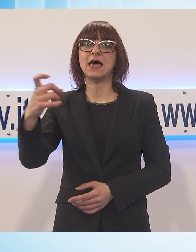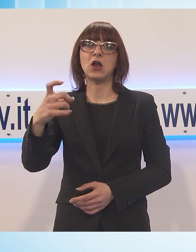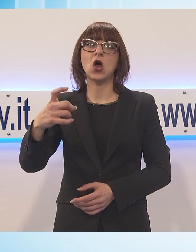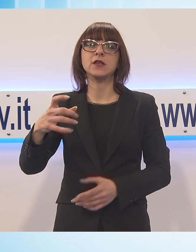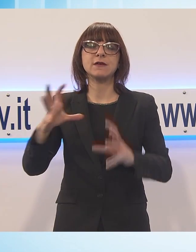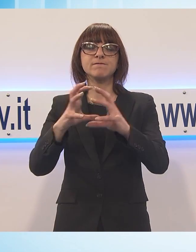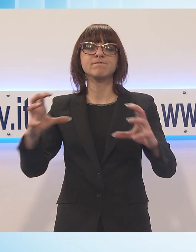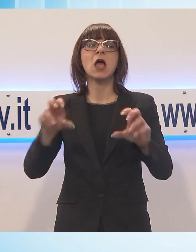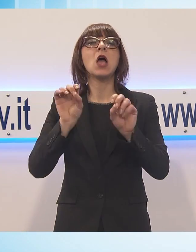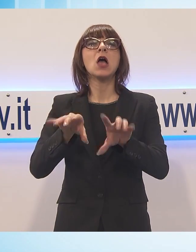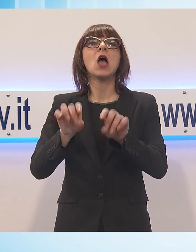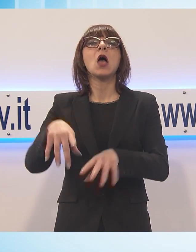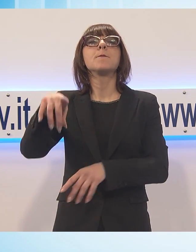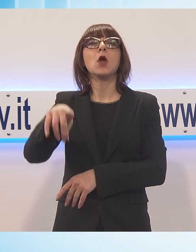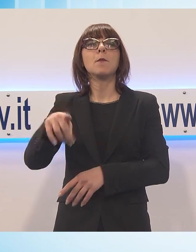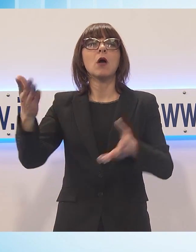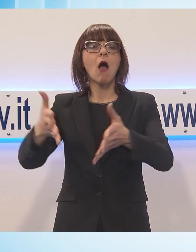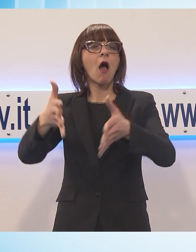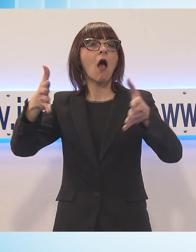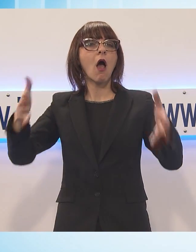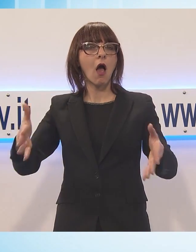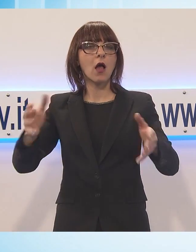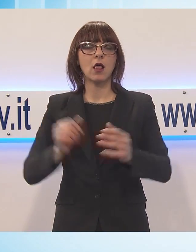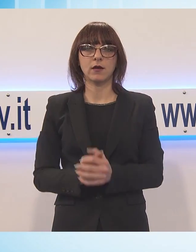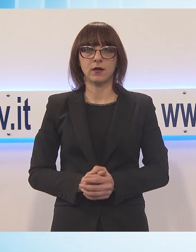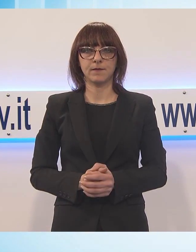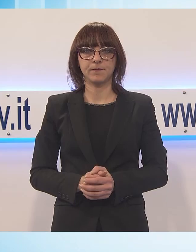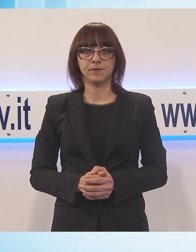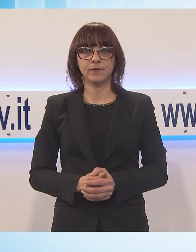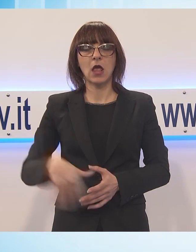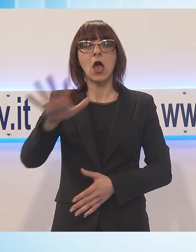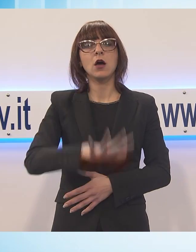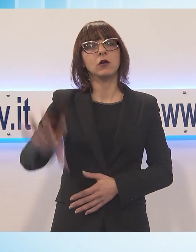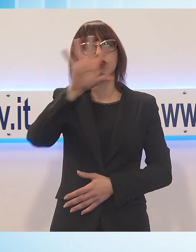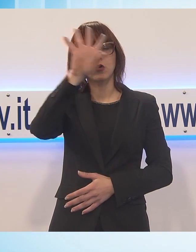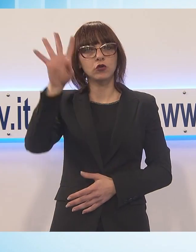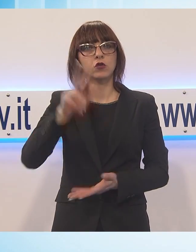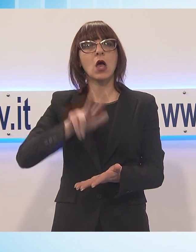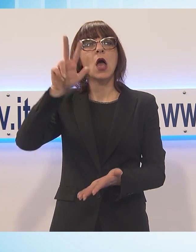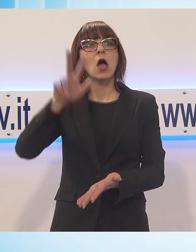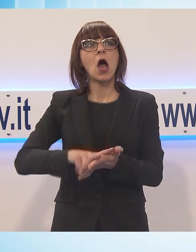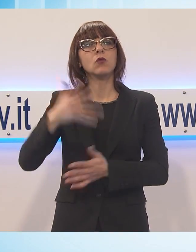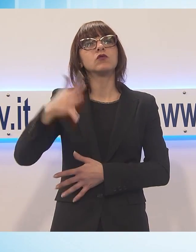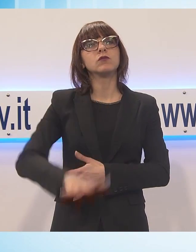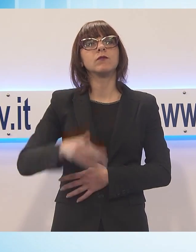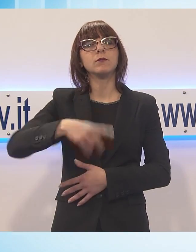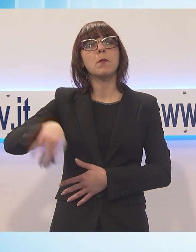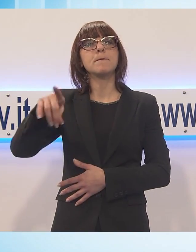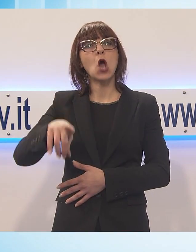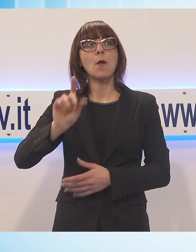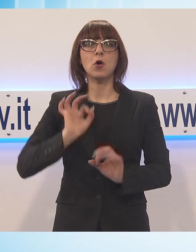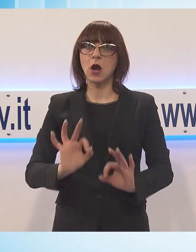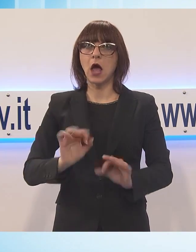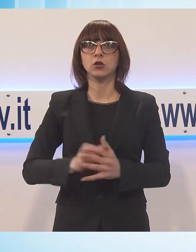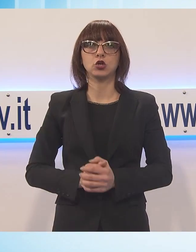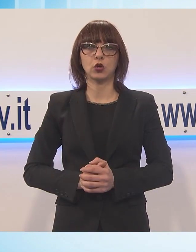nessun timore per i cattivi odori. È arrivato il sì della regione toscana all'ampliamento di Pioppogatto, l'impianto di trattamento